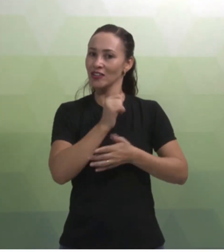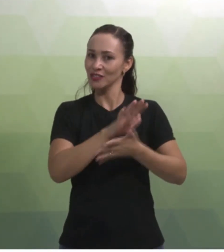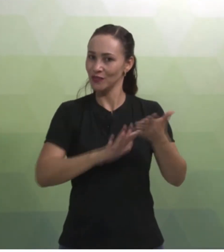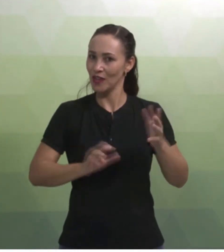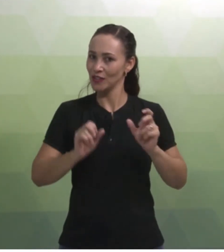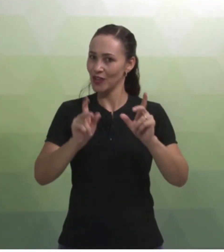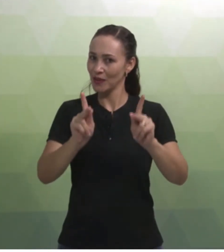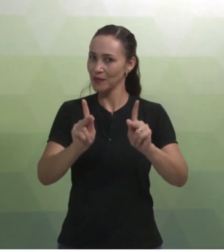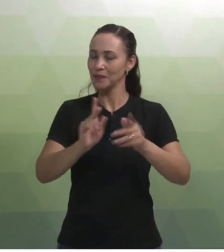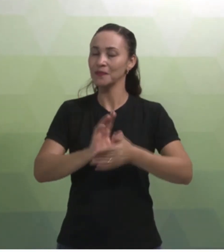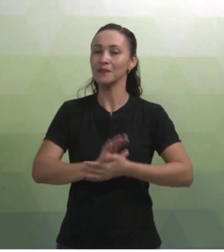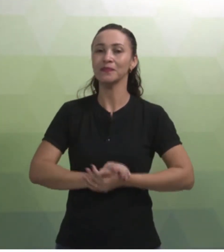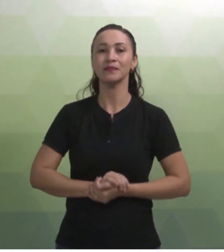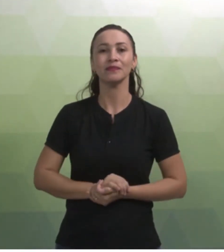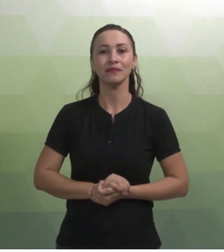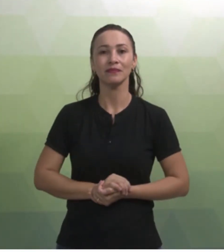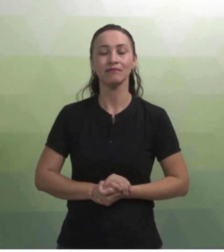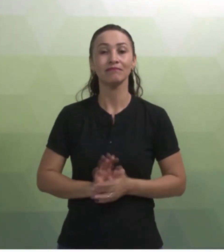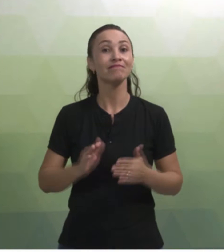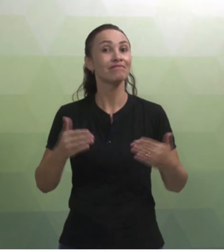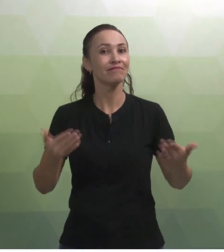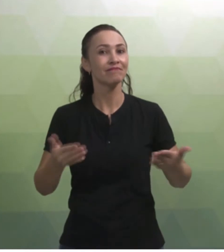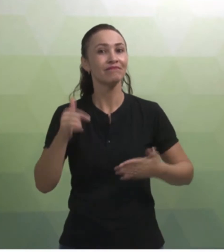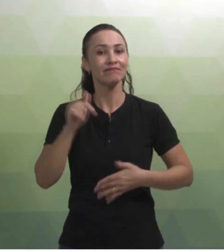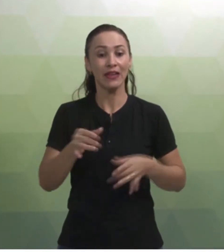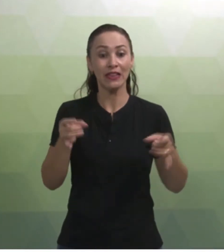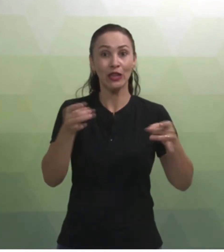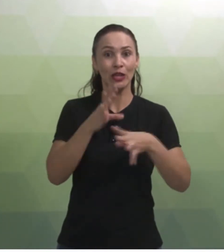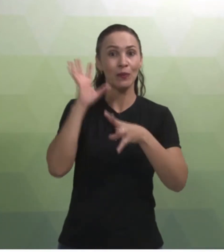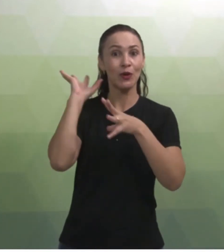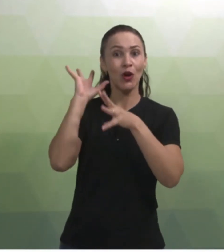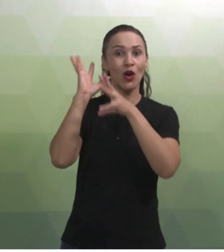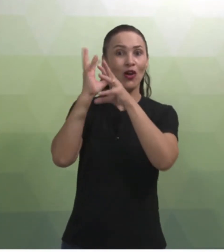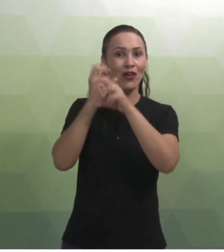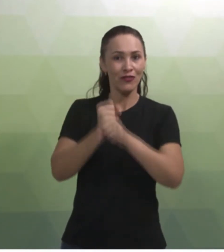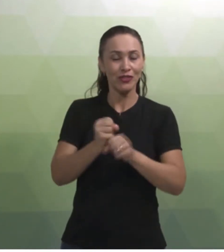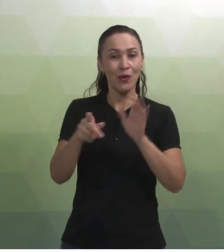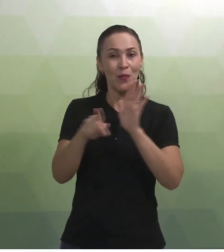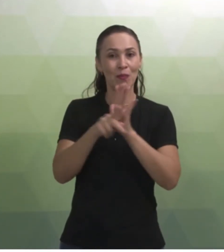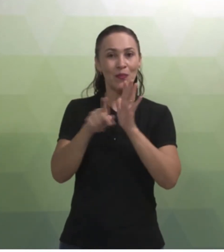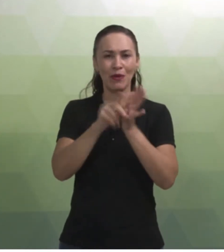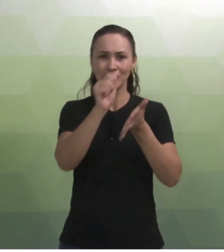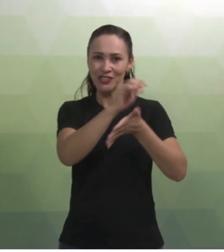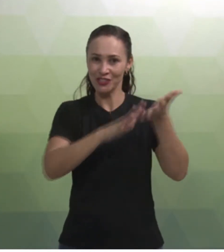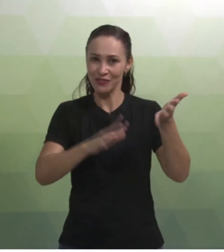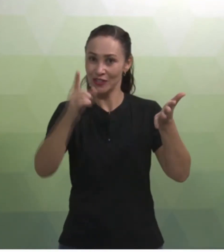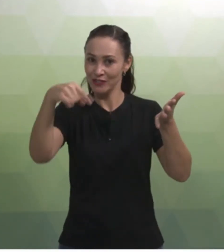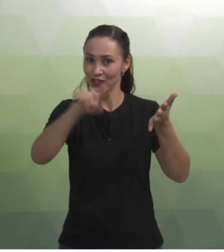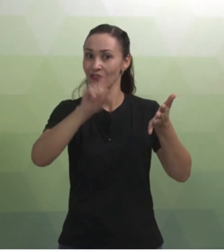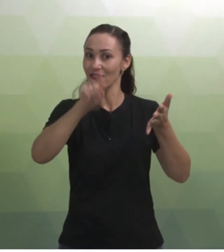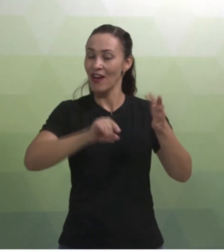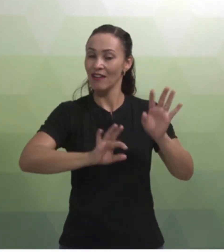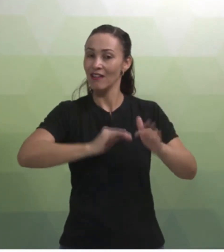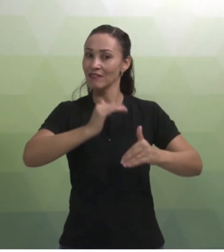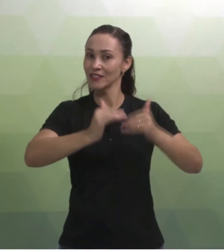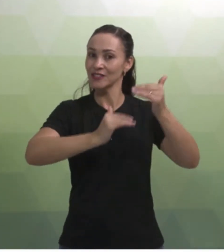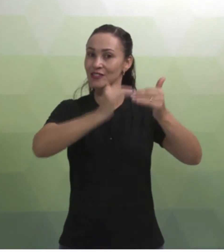trabalhos, ok? Então, aqui terminamos a revisão das nossas atividades, das atividades que serão